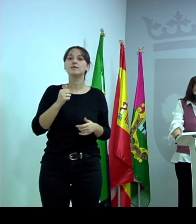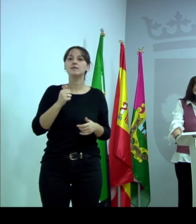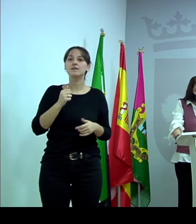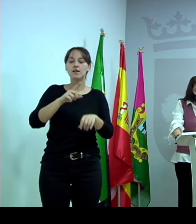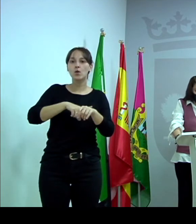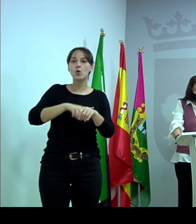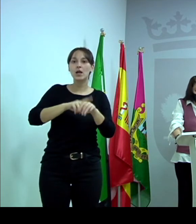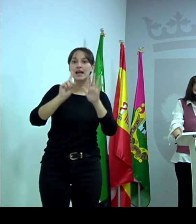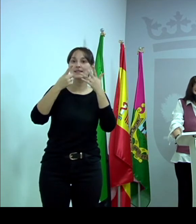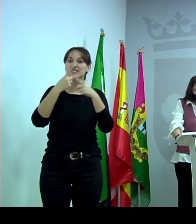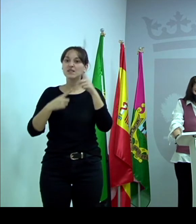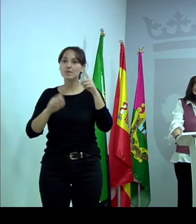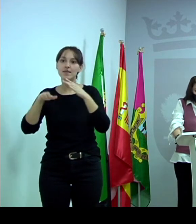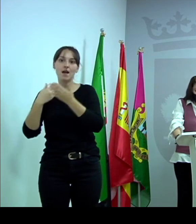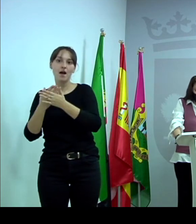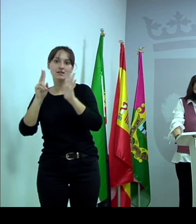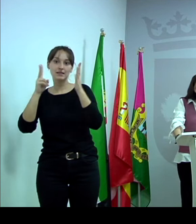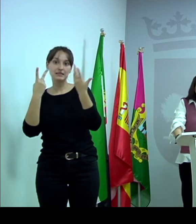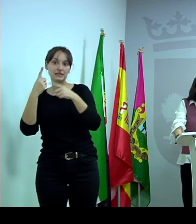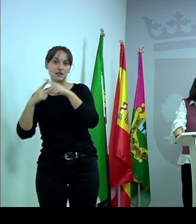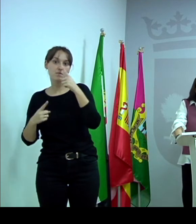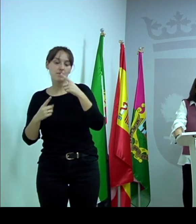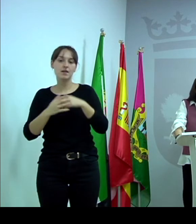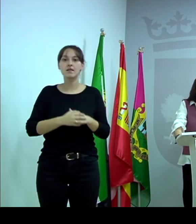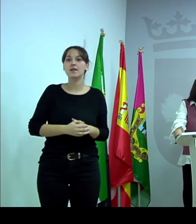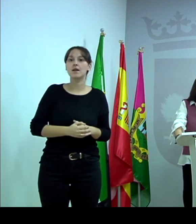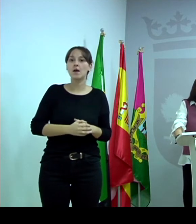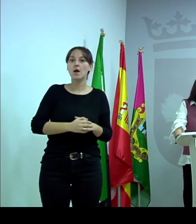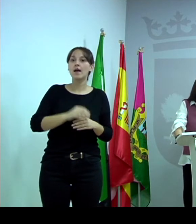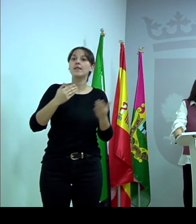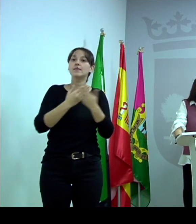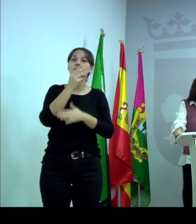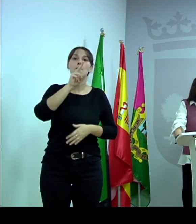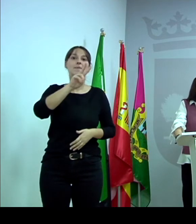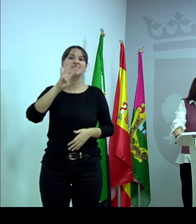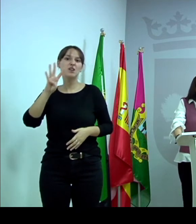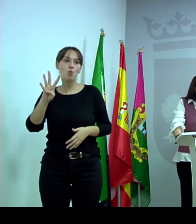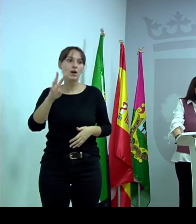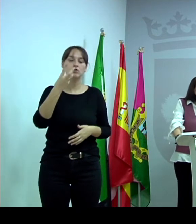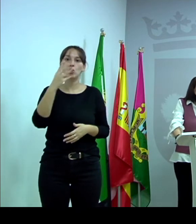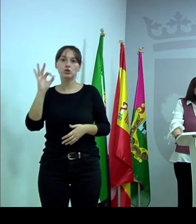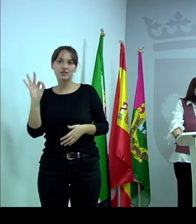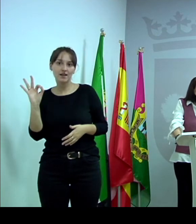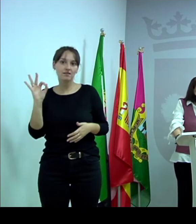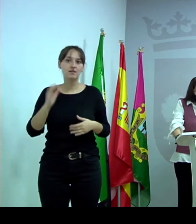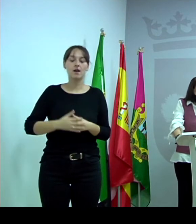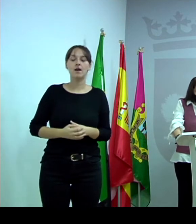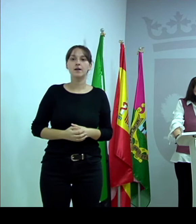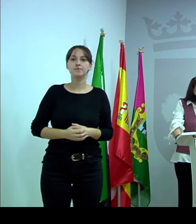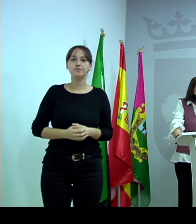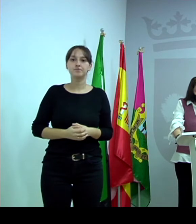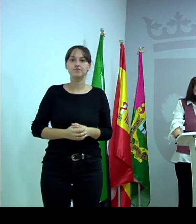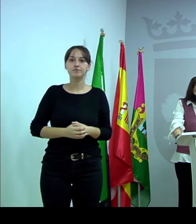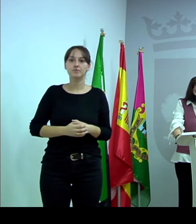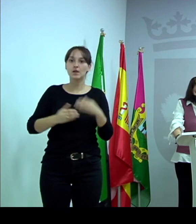siete y media, los días veinticuatro, treinta, el nueve del doce, el quince del doce. El horario de mañana, de once